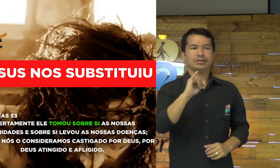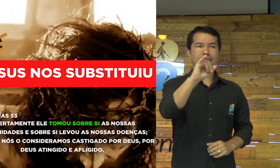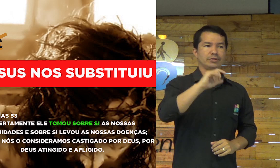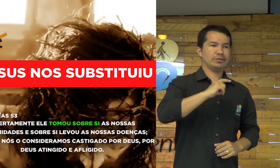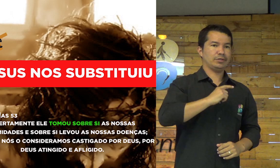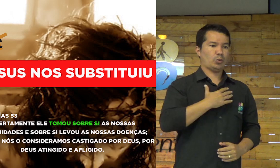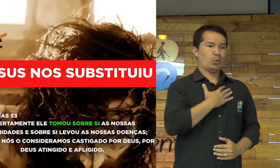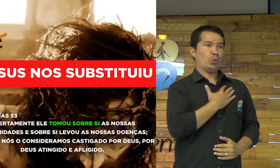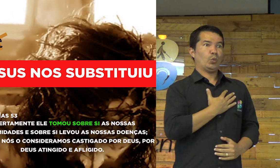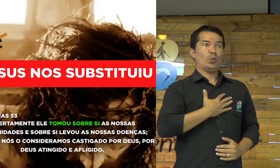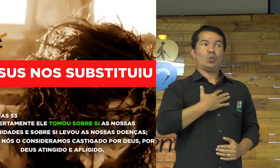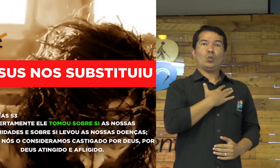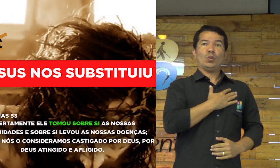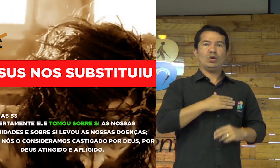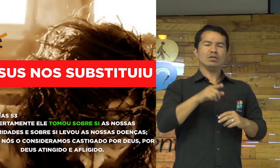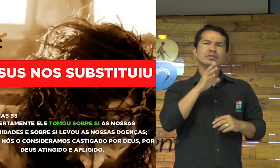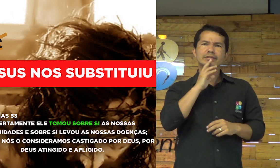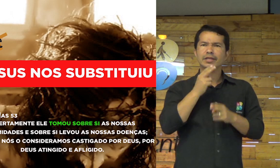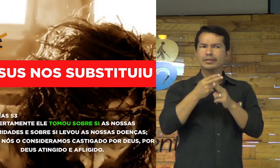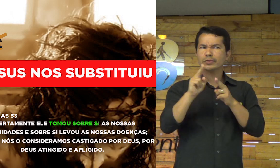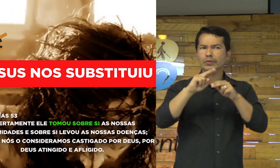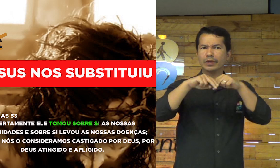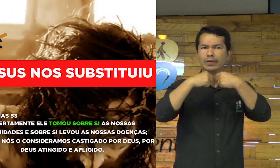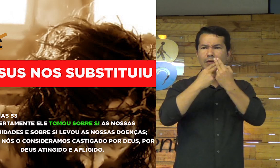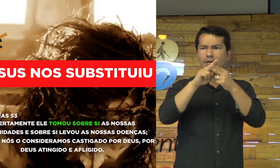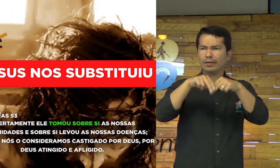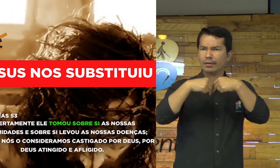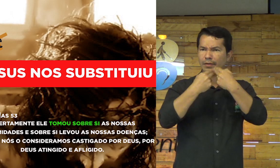E te influenciava... Com várias coisas erradas...